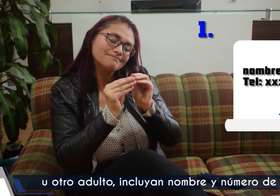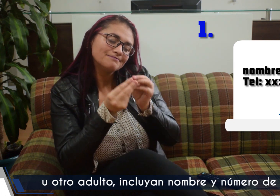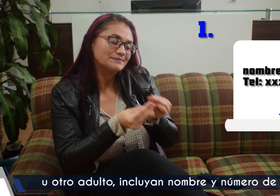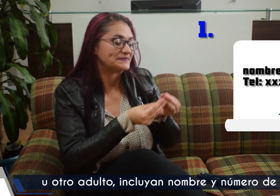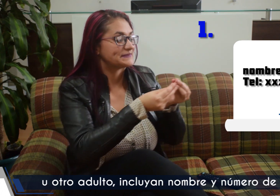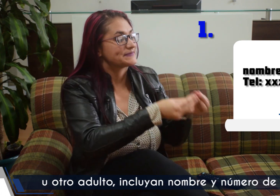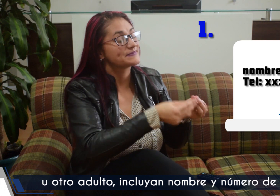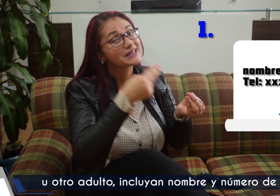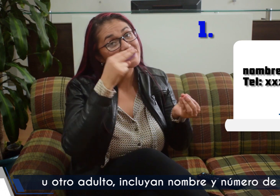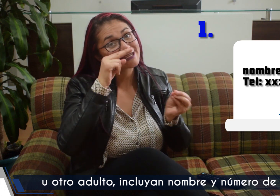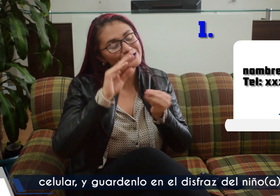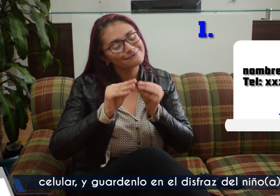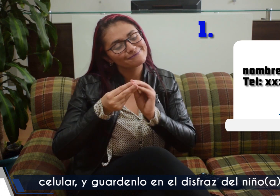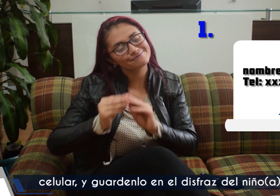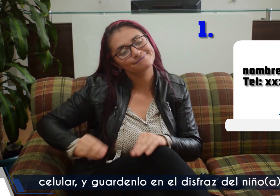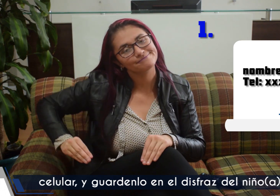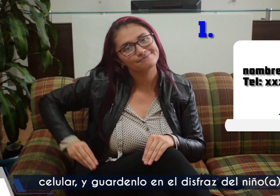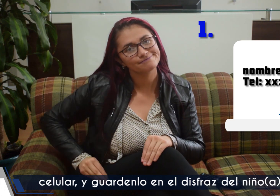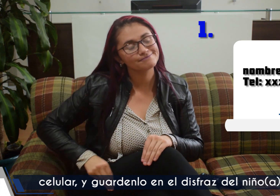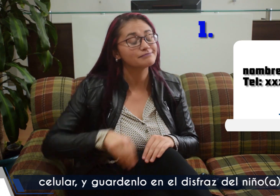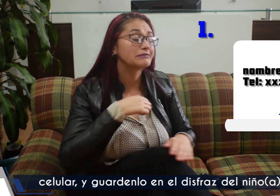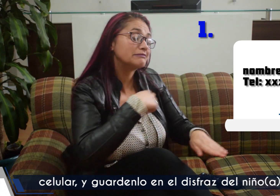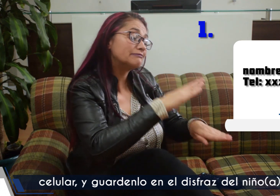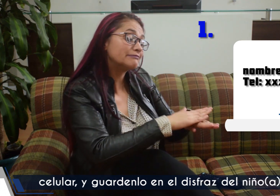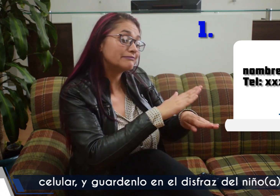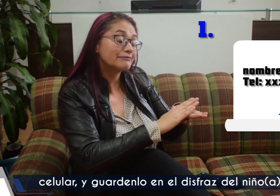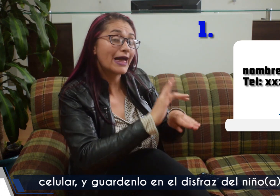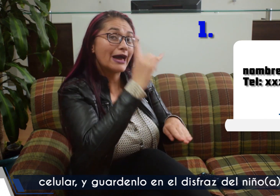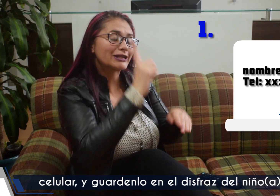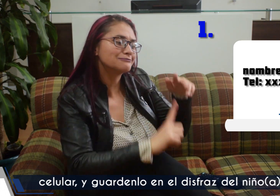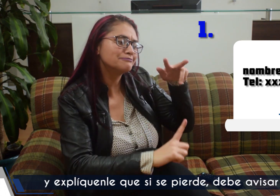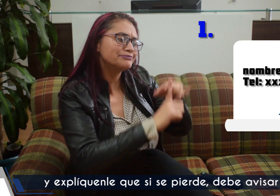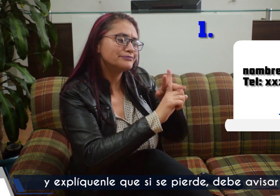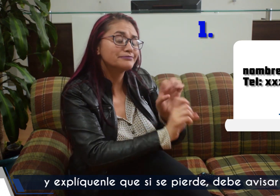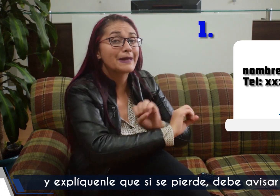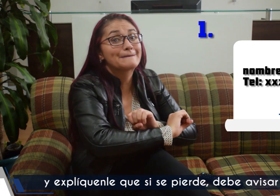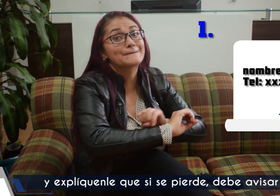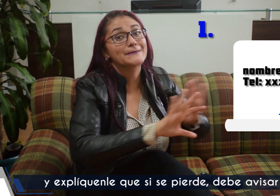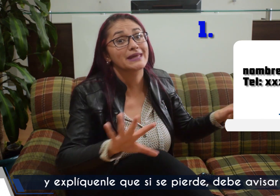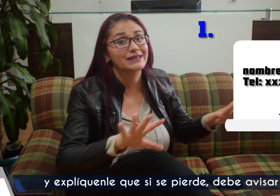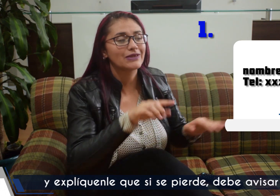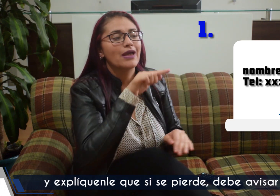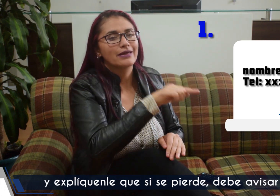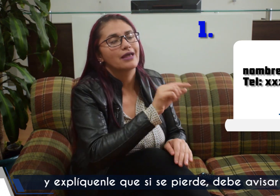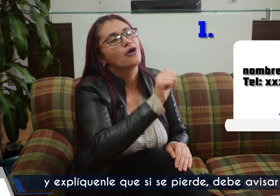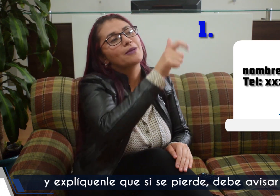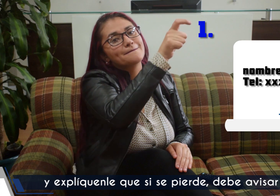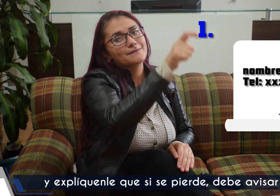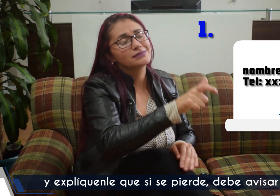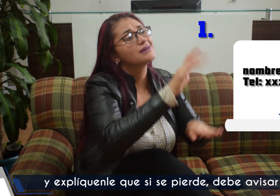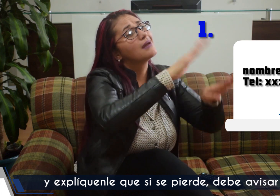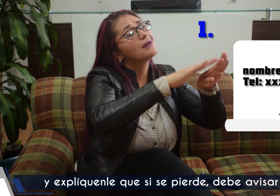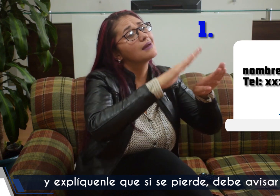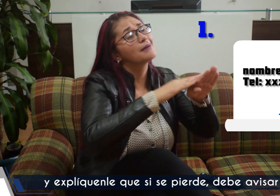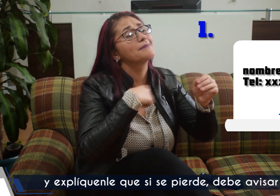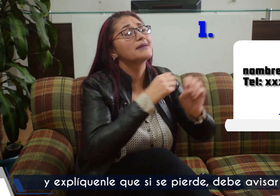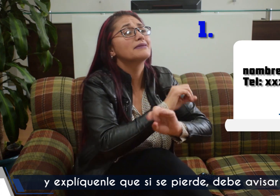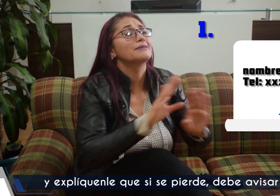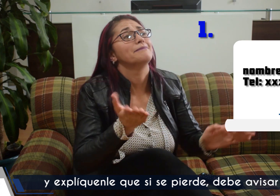otro adulto incluyan nombre y número de celular y guárdenlo en el disfraz del niño o niña y explíquenle que si se pierde debe avisar